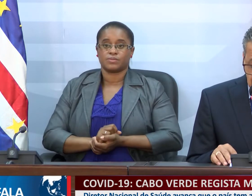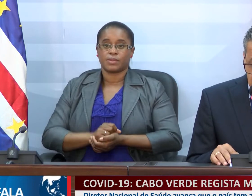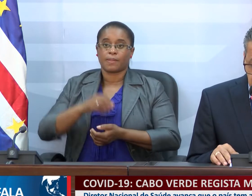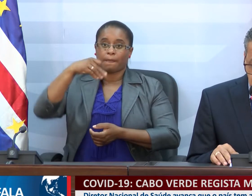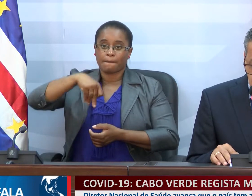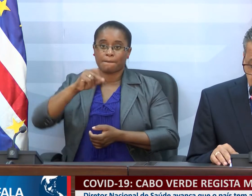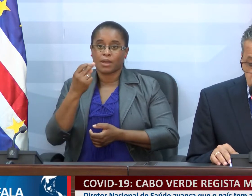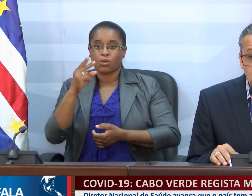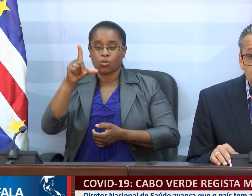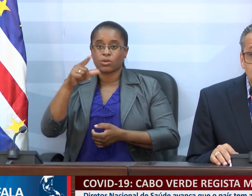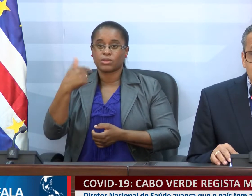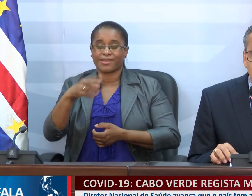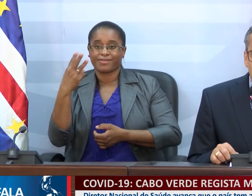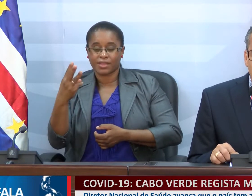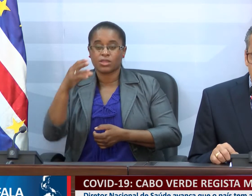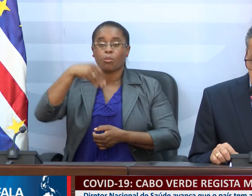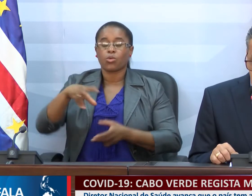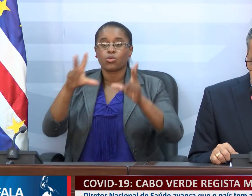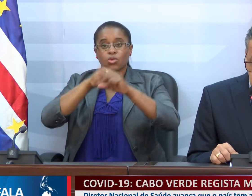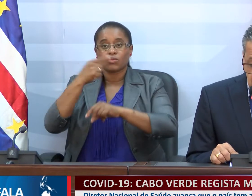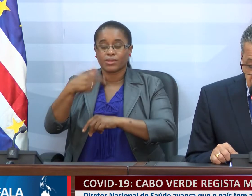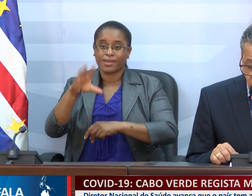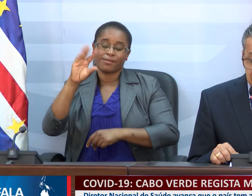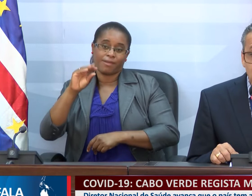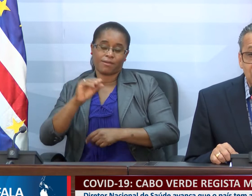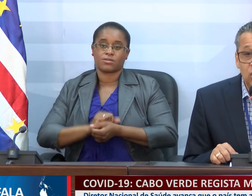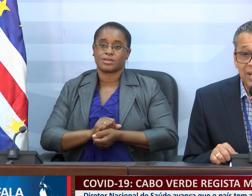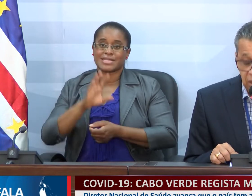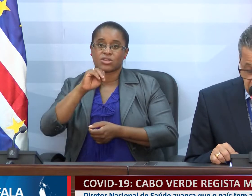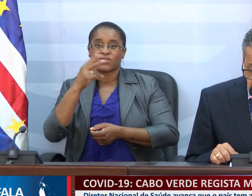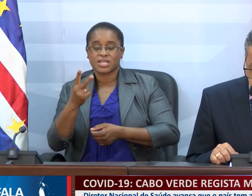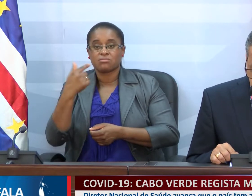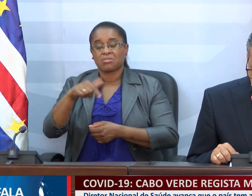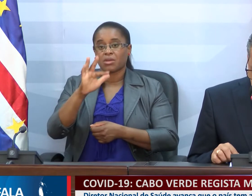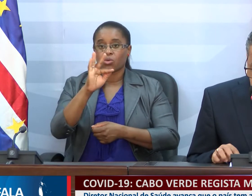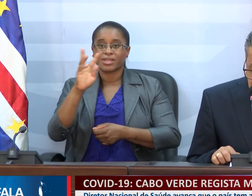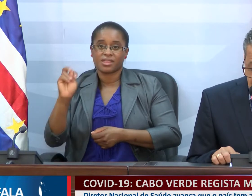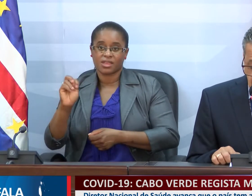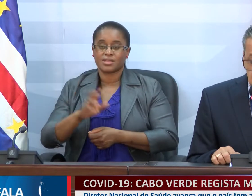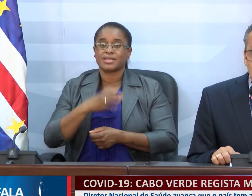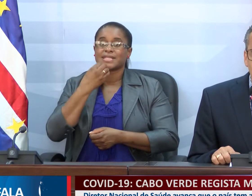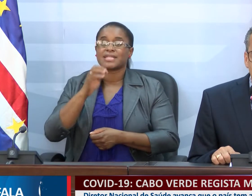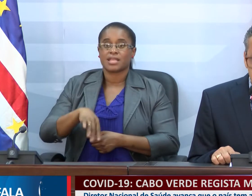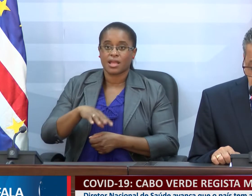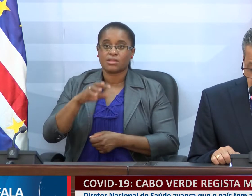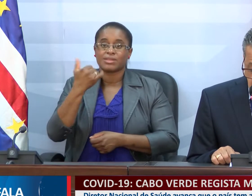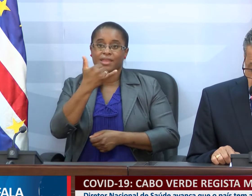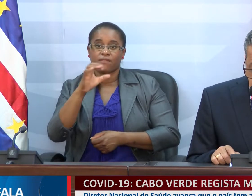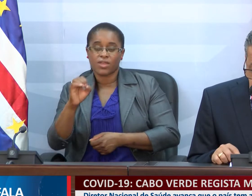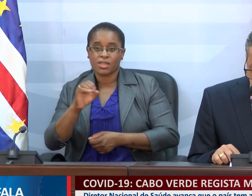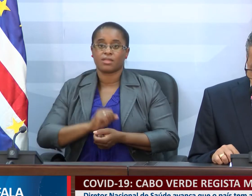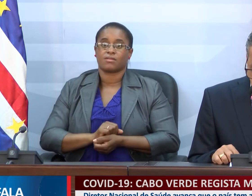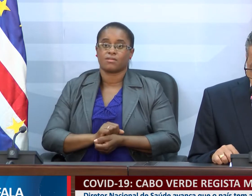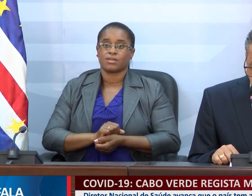Paulo, não tem 3, Porto Novo, não tem 10, São Vicente, não tem 43, Sal, não tem 20,